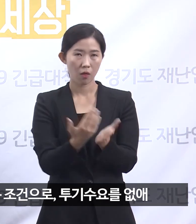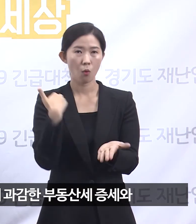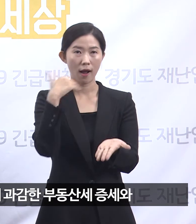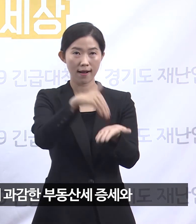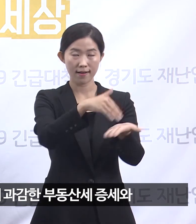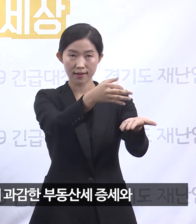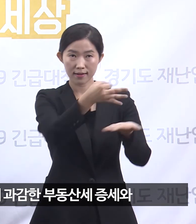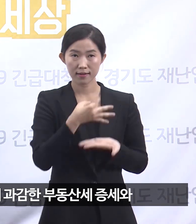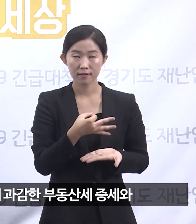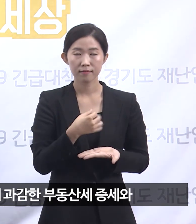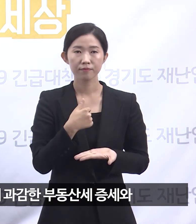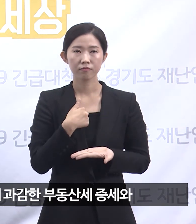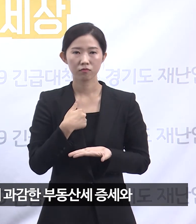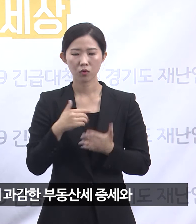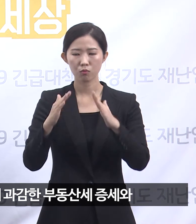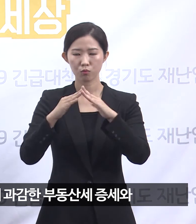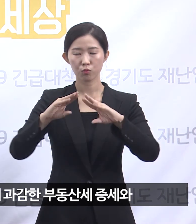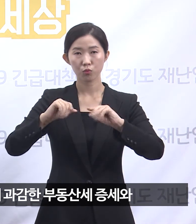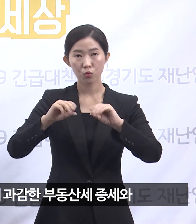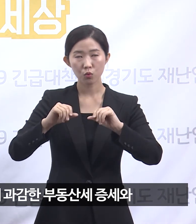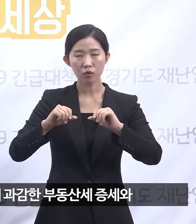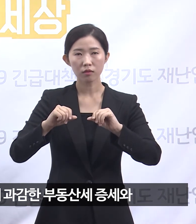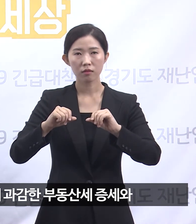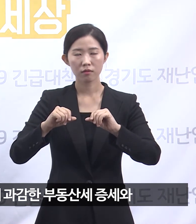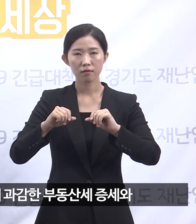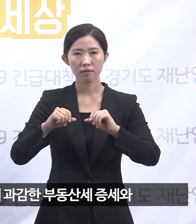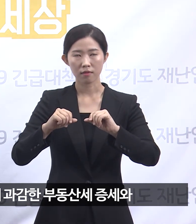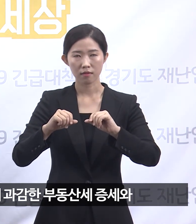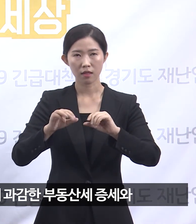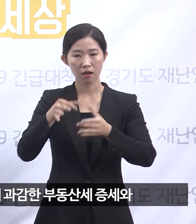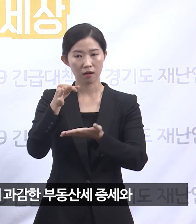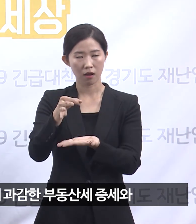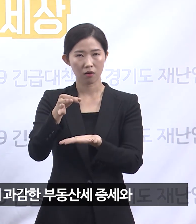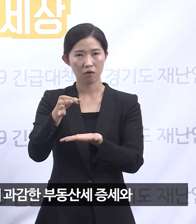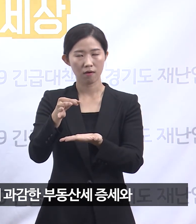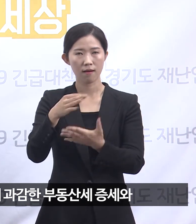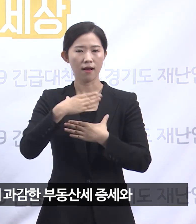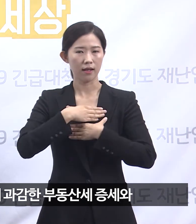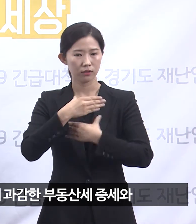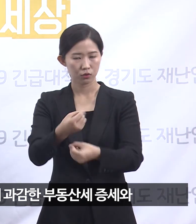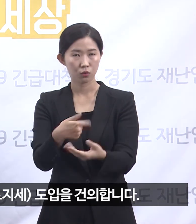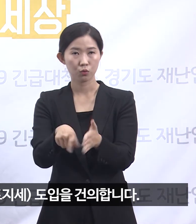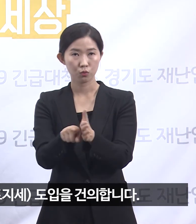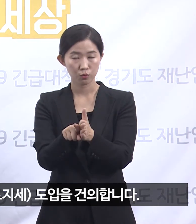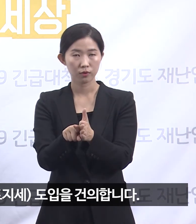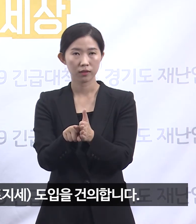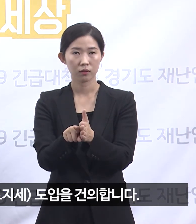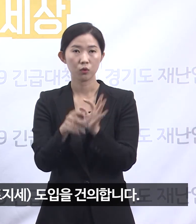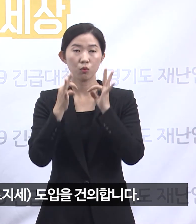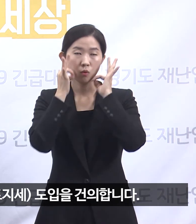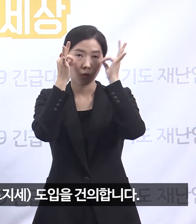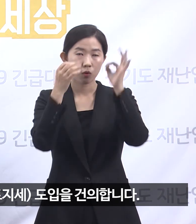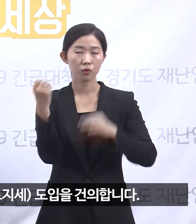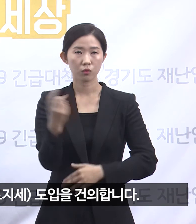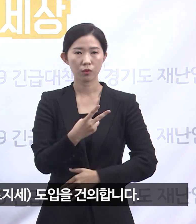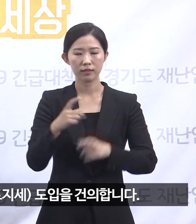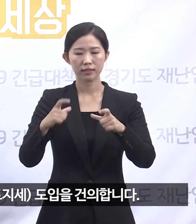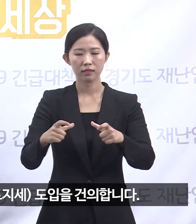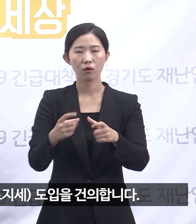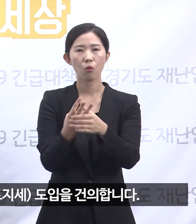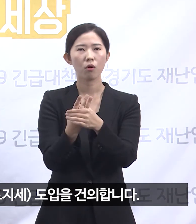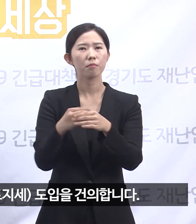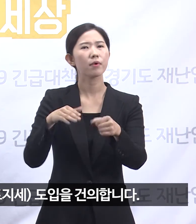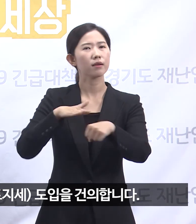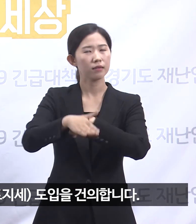없애 부동산 가격 안정에 충분할 정도의 과감한 부동산 증세와 동시에 지역화폐형